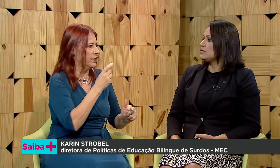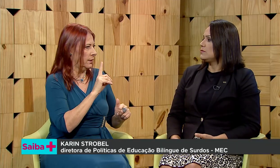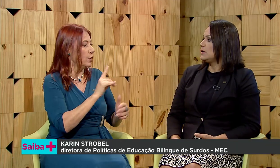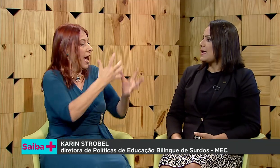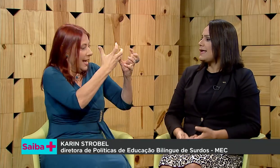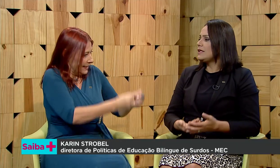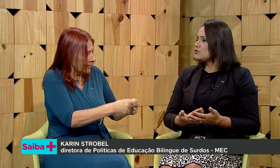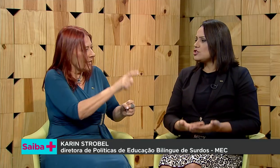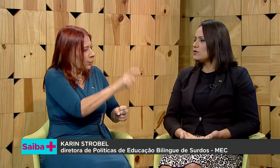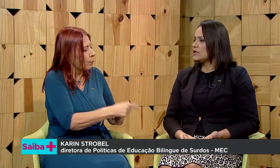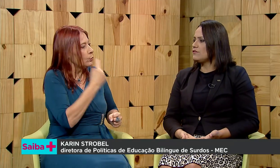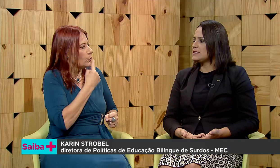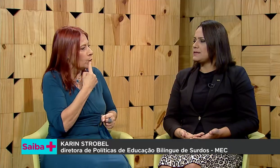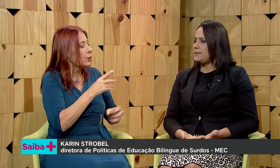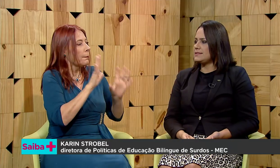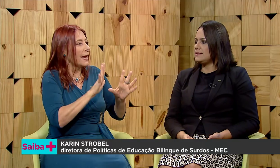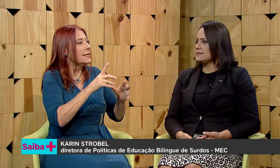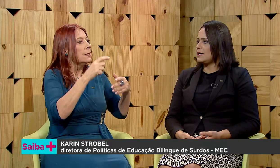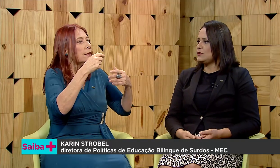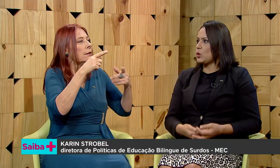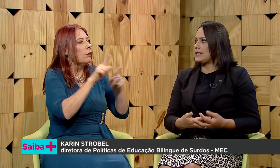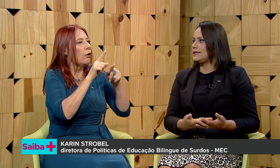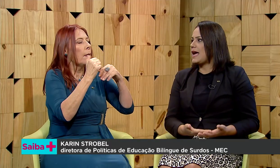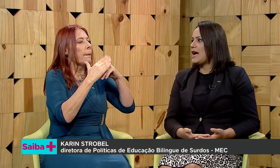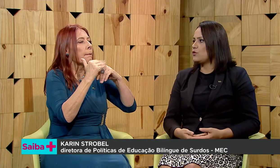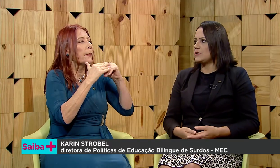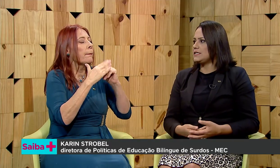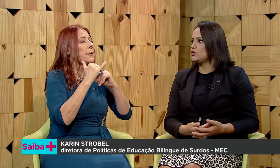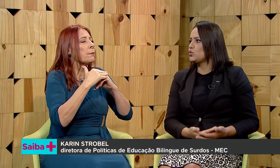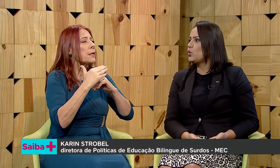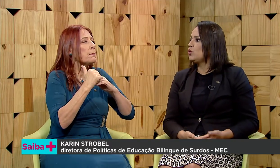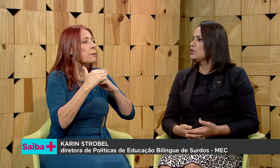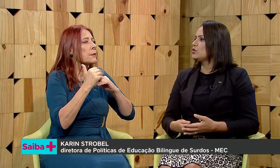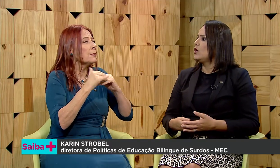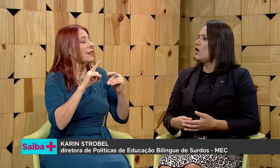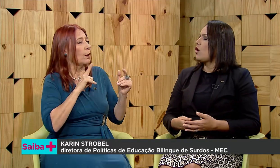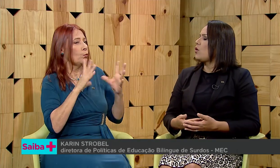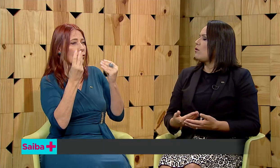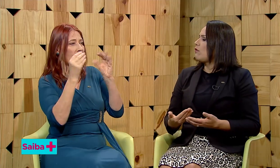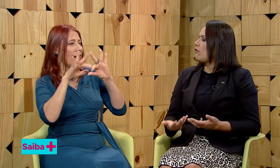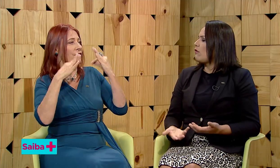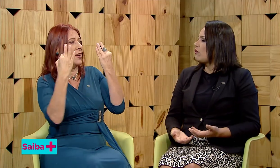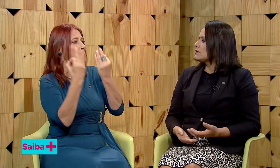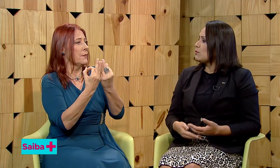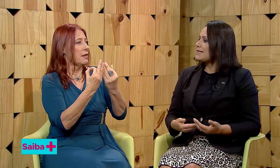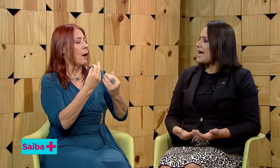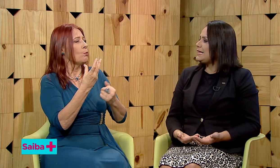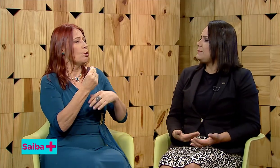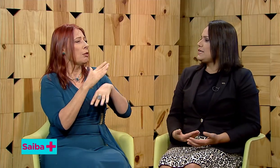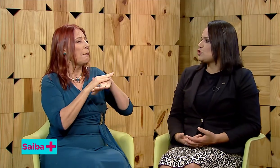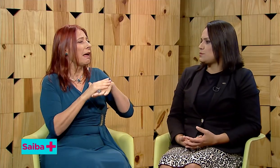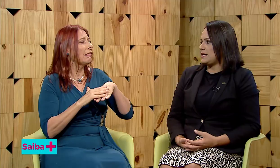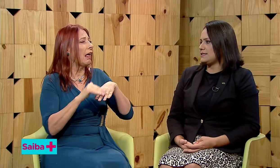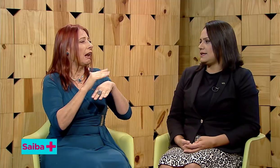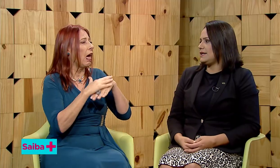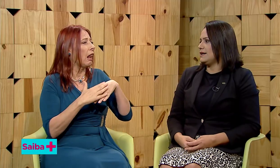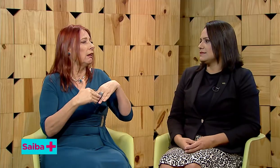Não digo que você precisa idolatrar ou fazer tudo, ou não dar limites para essa criança,